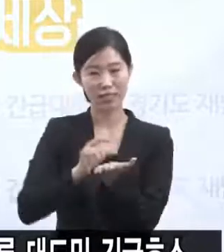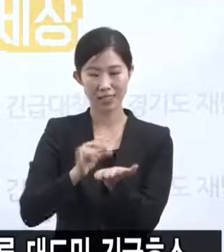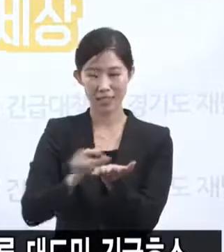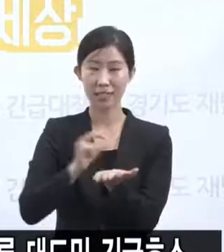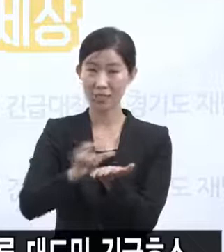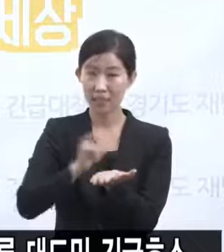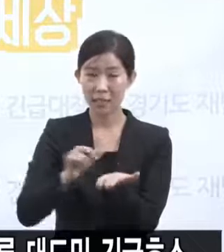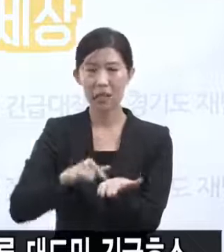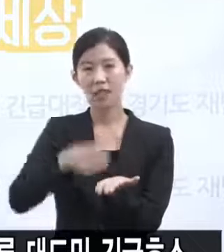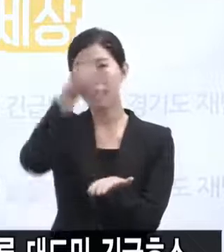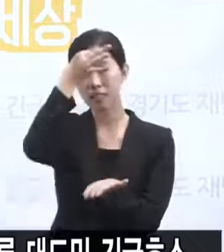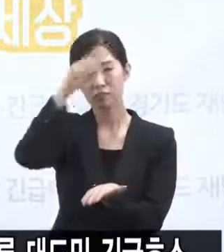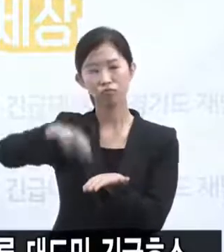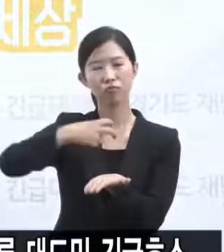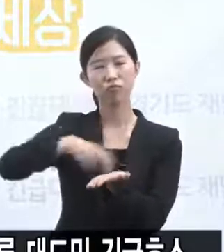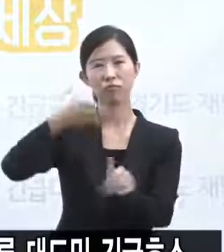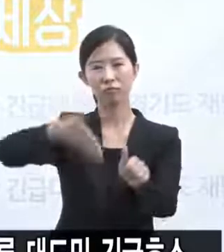신청해 주셔도 되겠습니다.